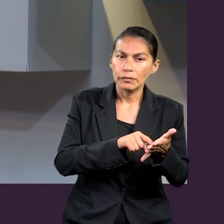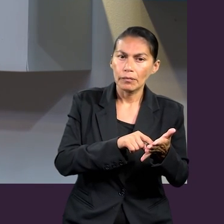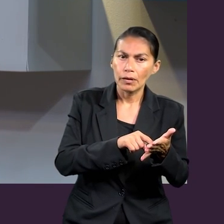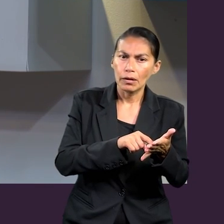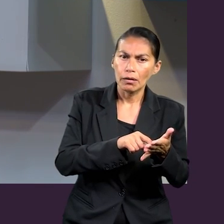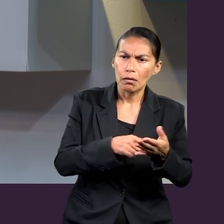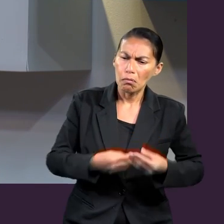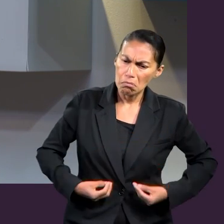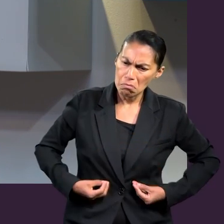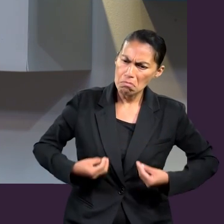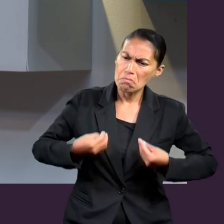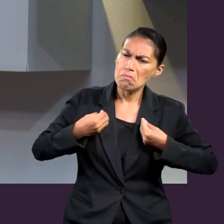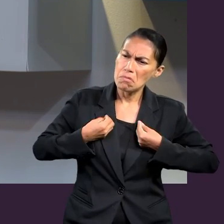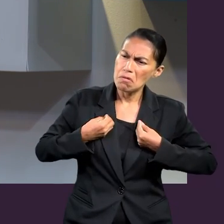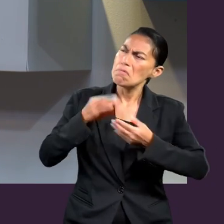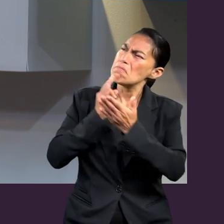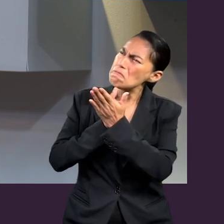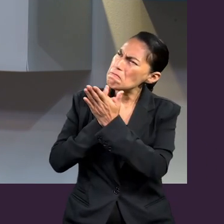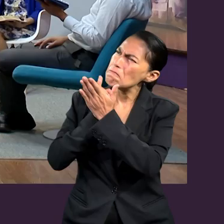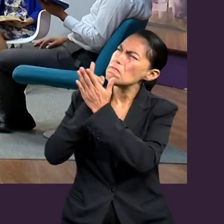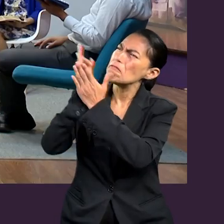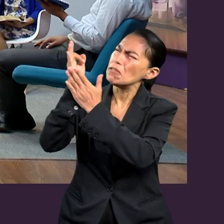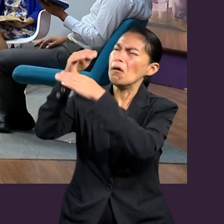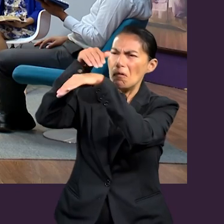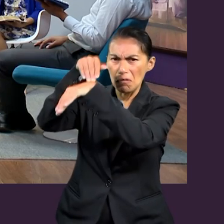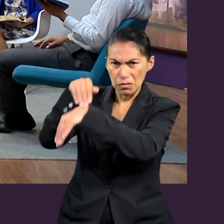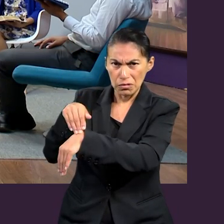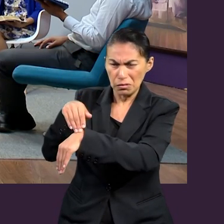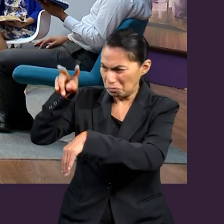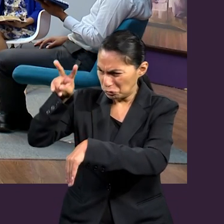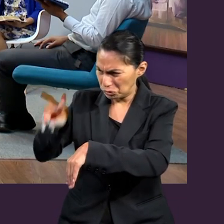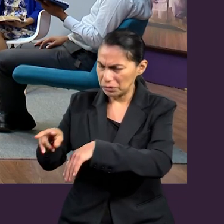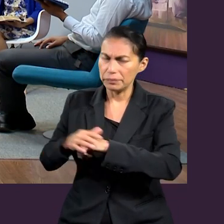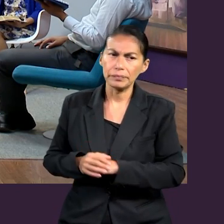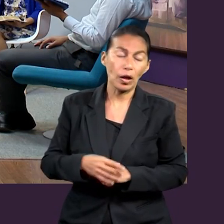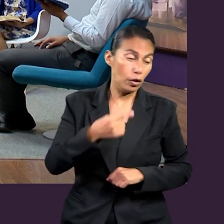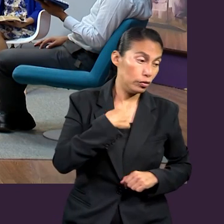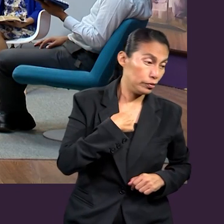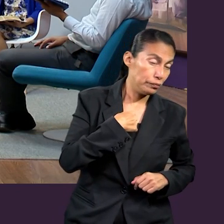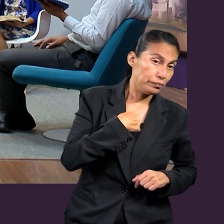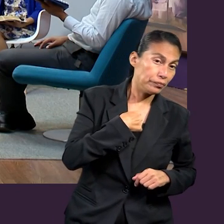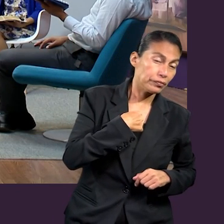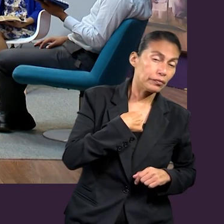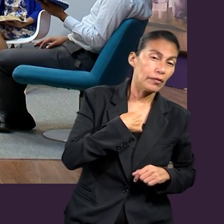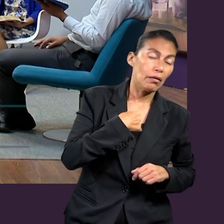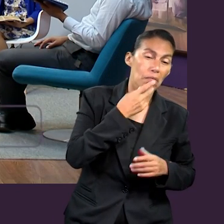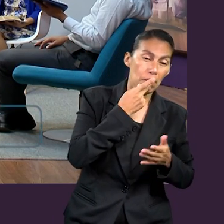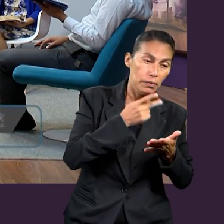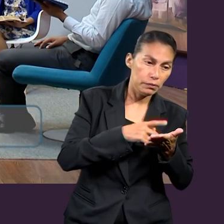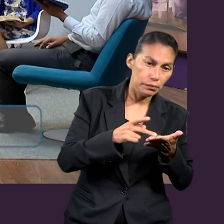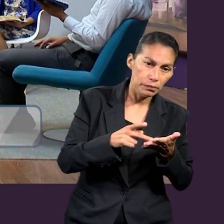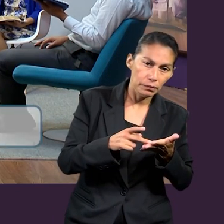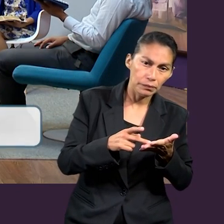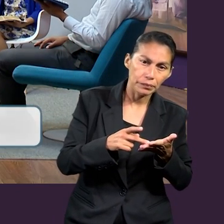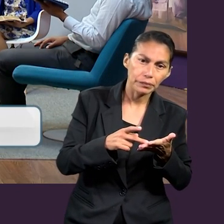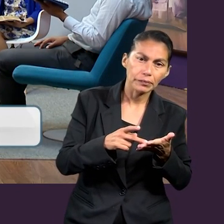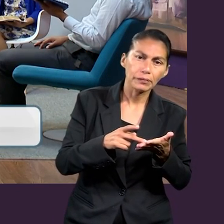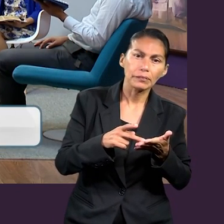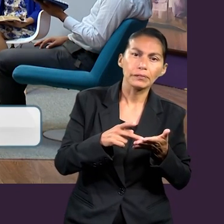como verdaderos seguidores de Cristo. Yo pues, preso en el Señor, os ruego que andéis.